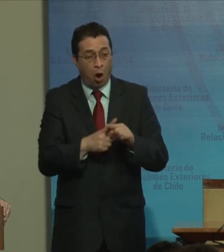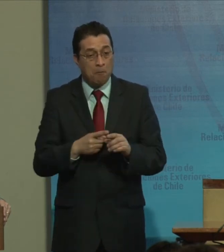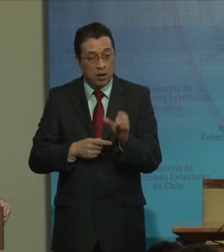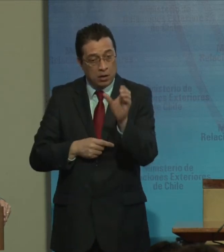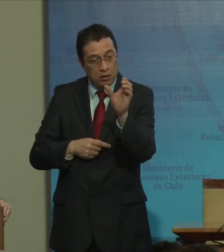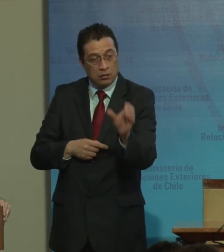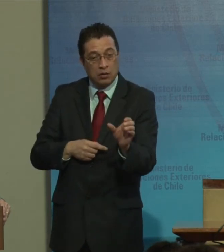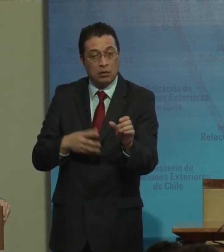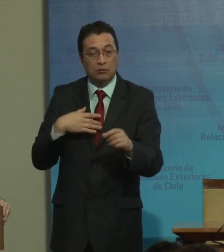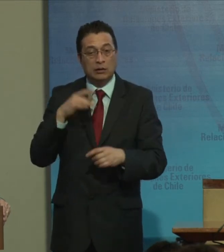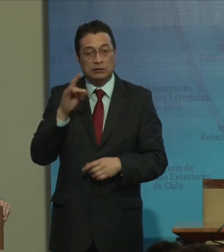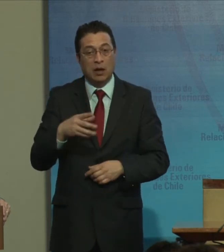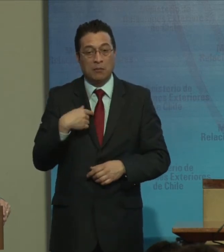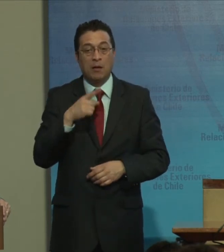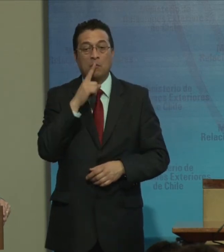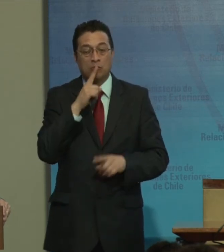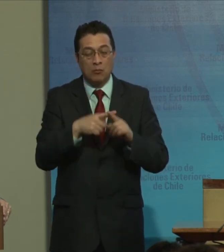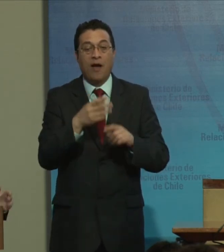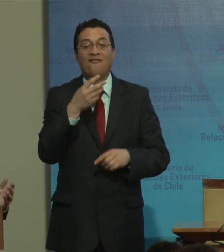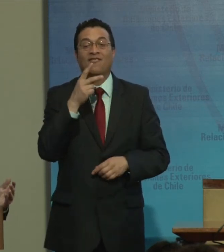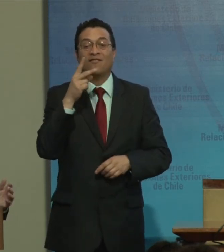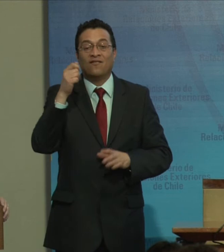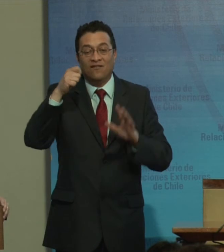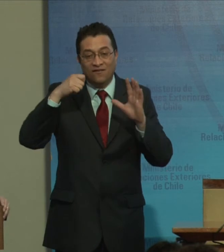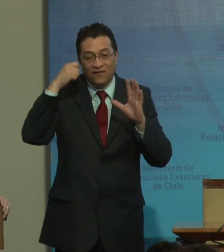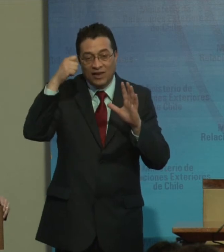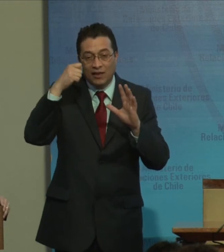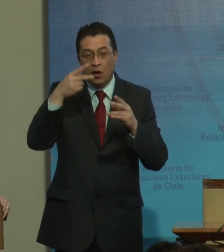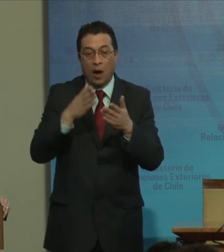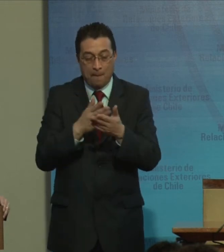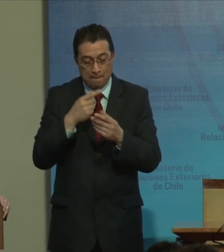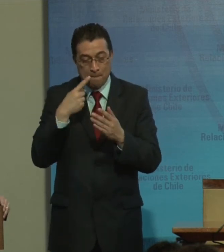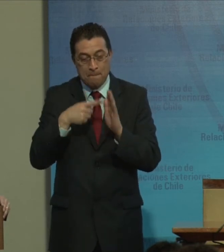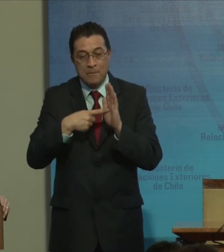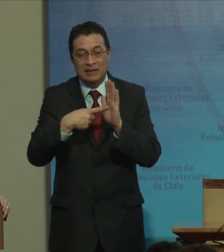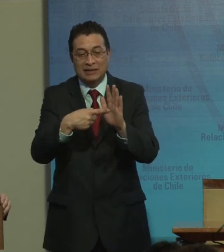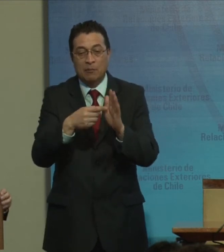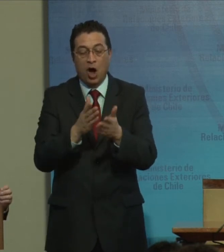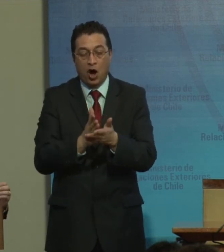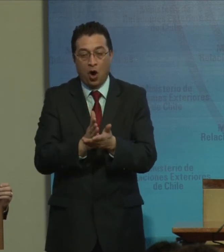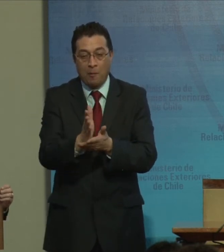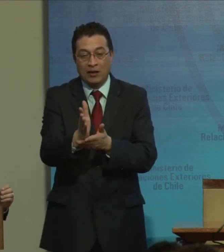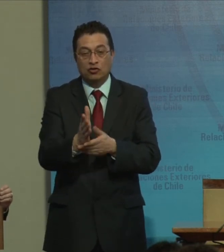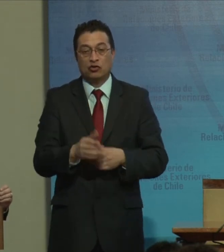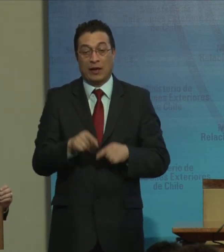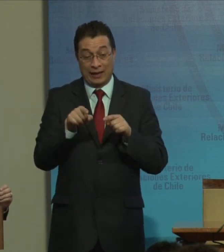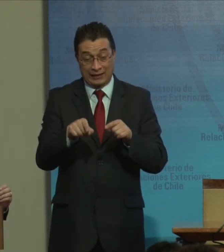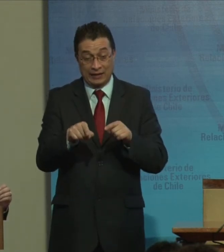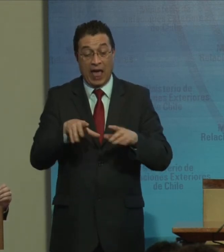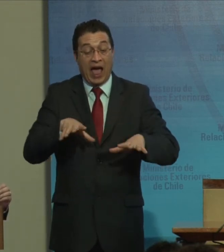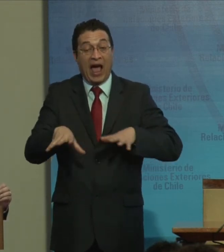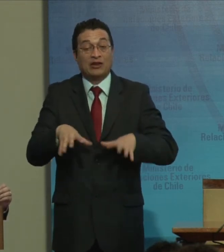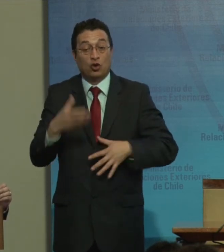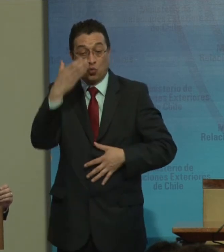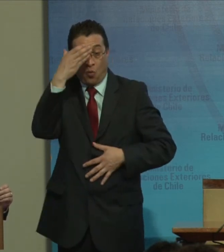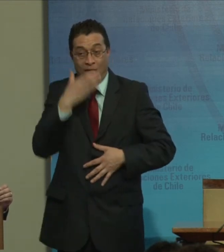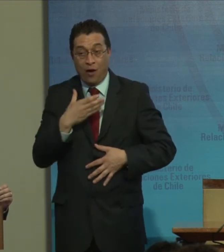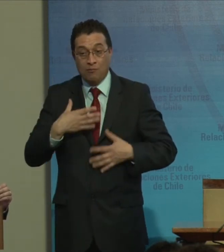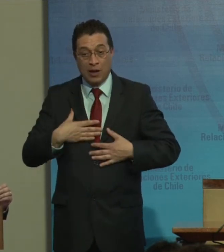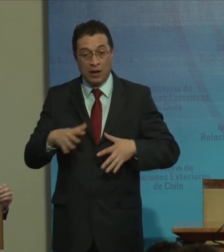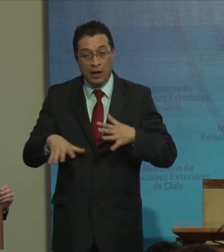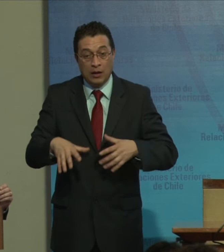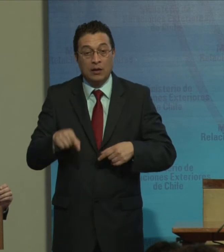que es algo que decimos en nuestros videos que presentamos al comienzo. Y esa actitud hace que